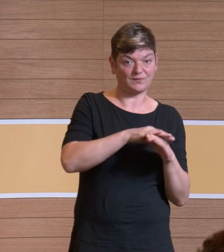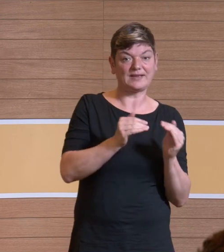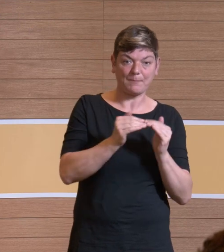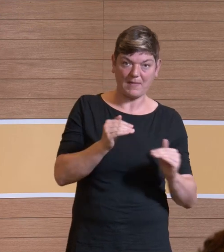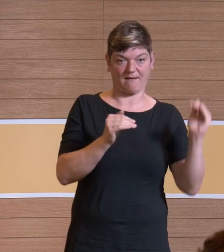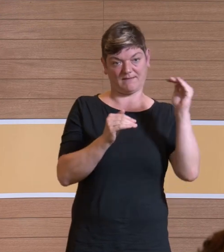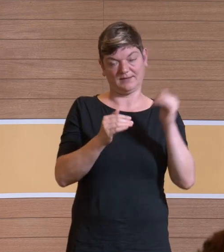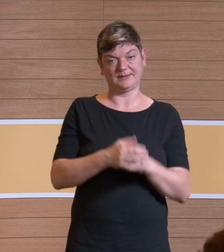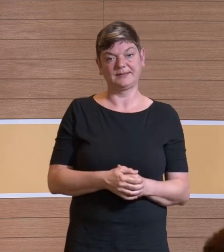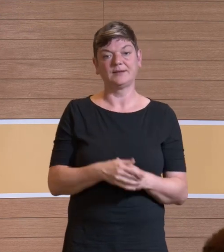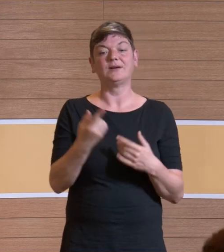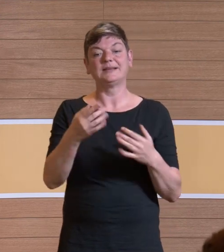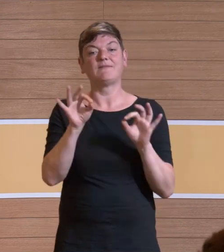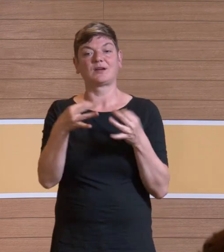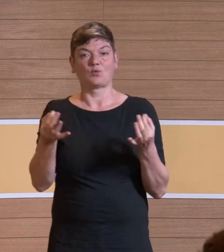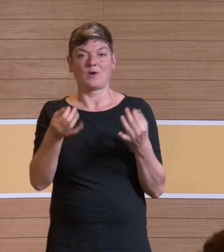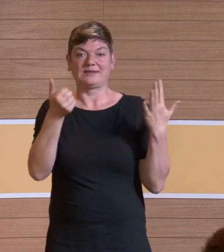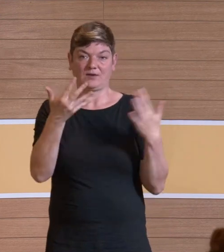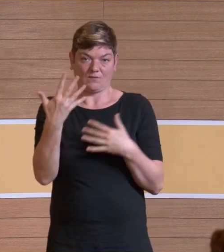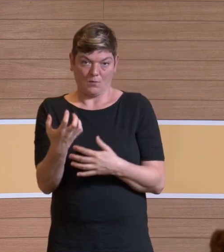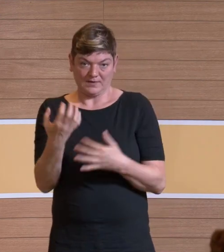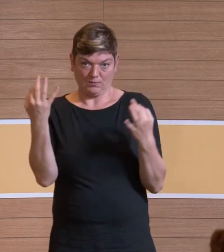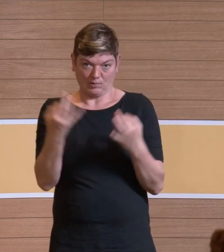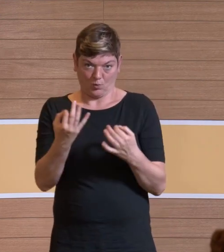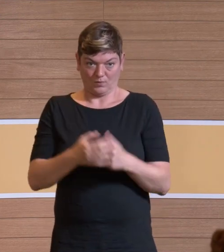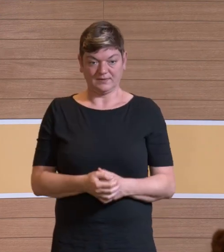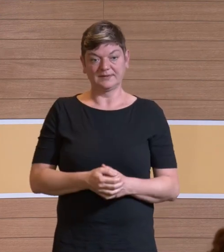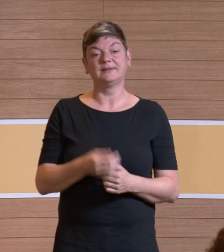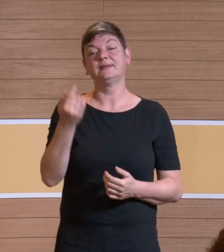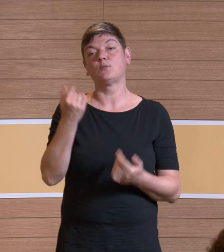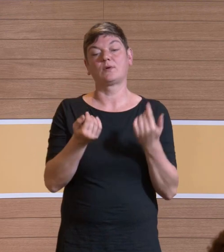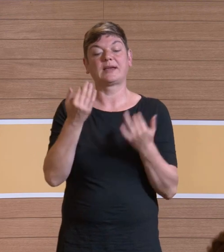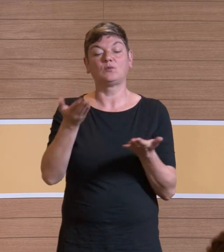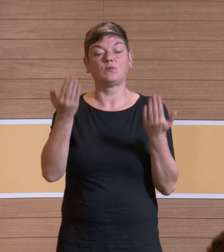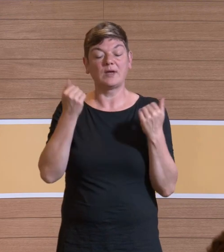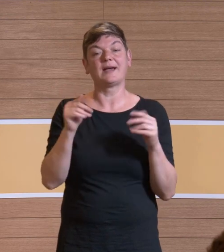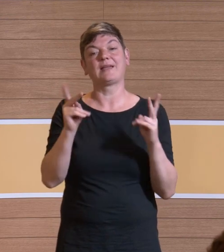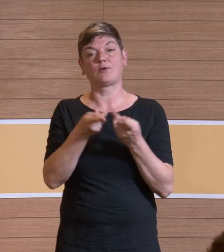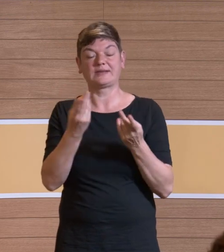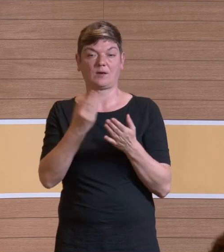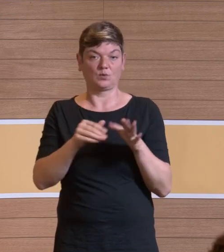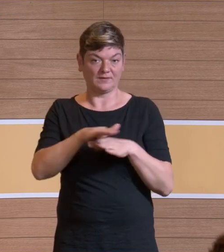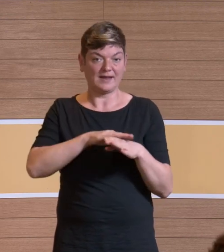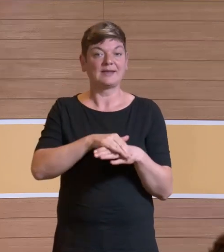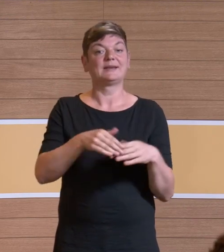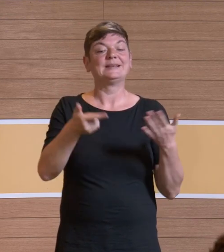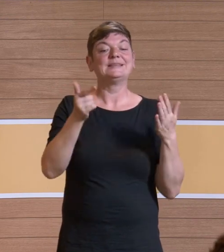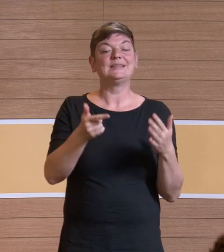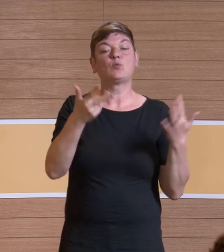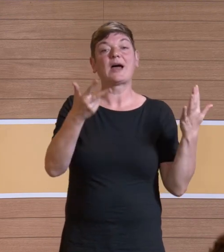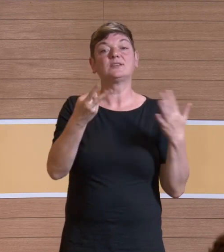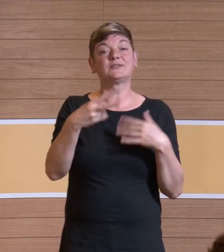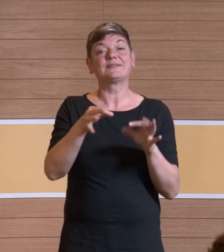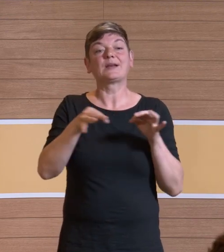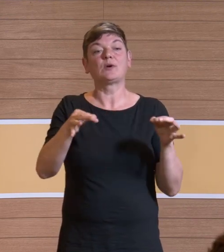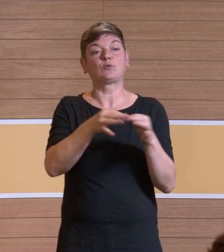Und das ist in dem Fall hier Faktor 56. Das errechnet sich daraus als eine äquivalente Absorptionsfläche von 728